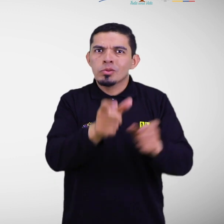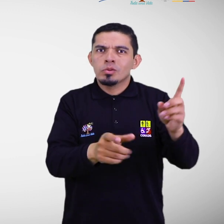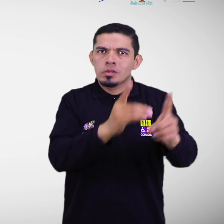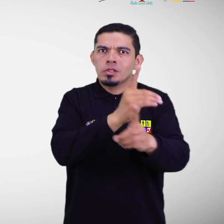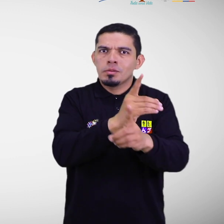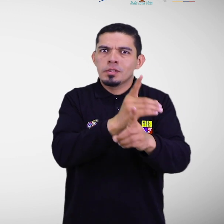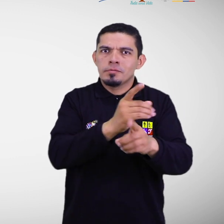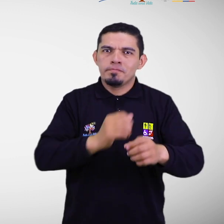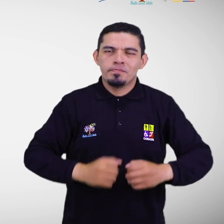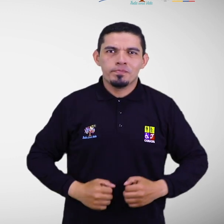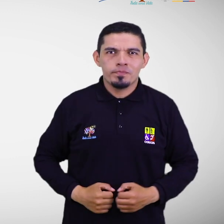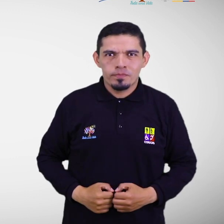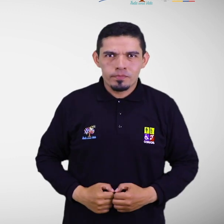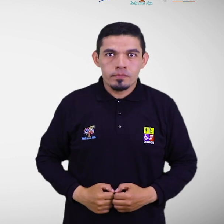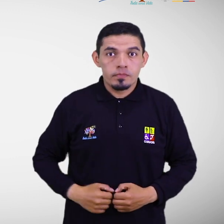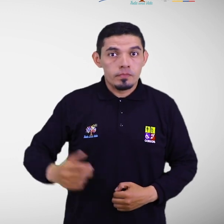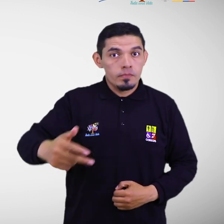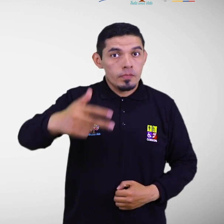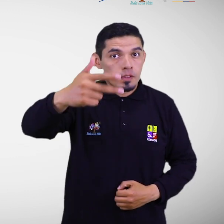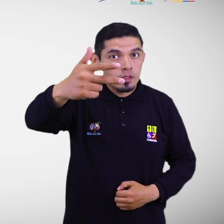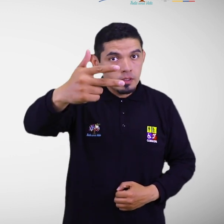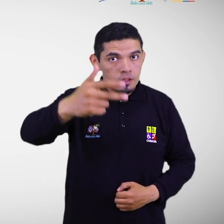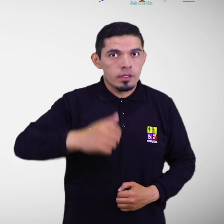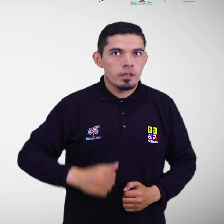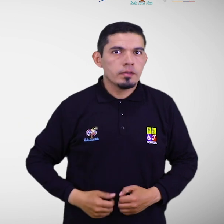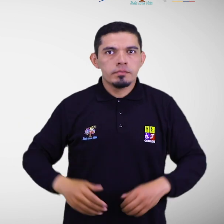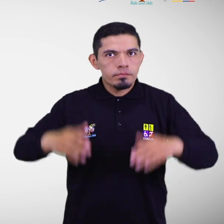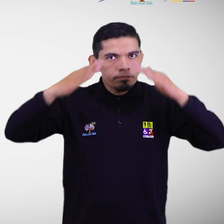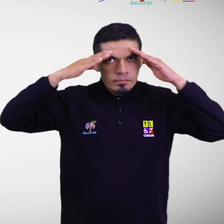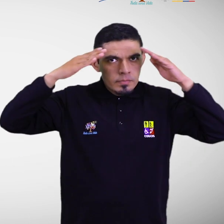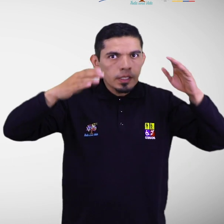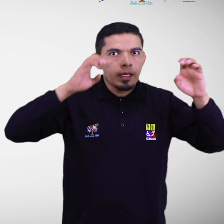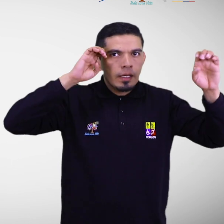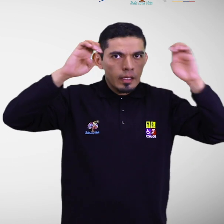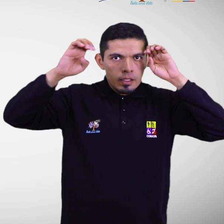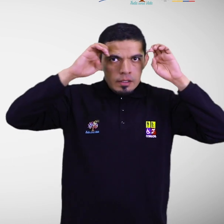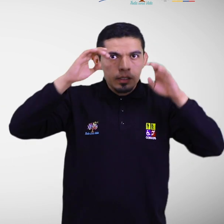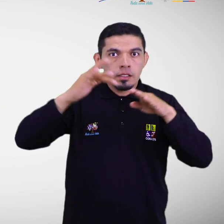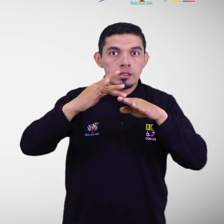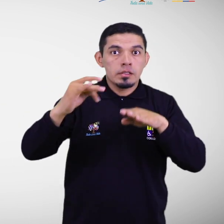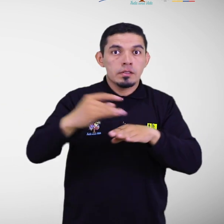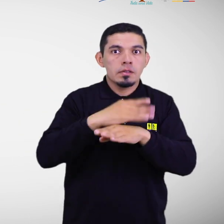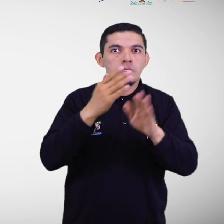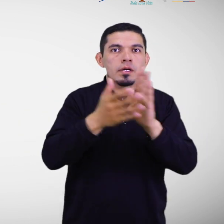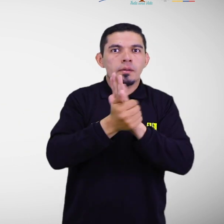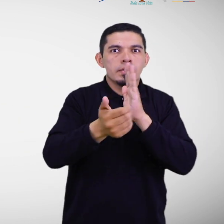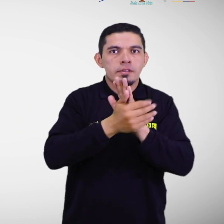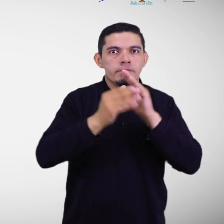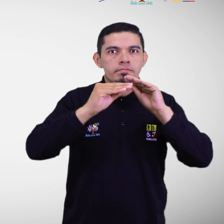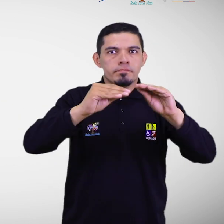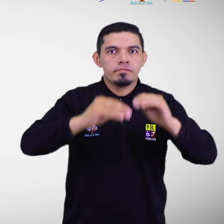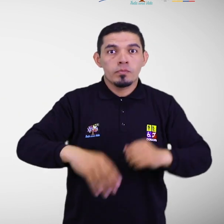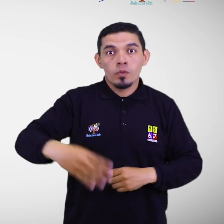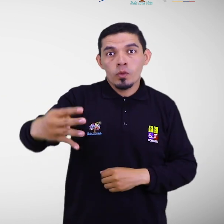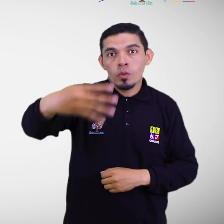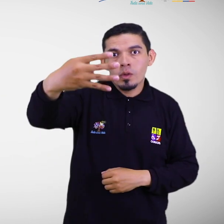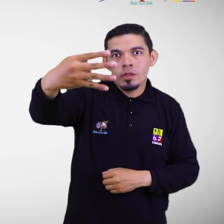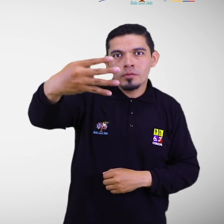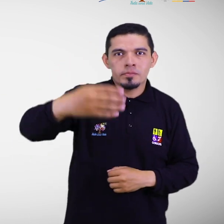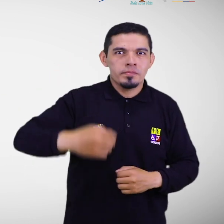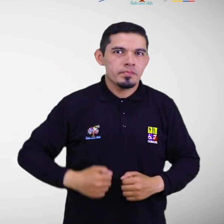discapacidad. Paso 3. Focalizar estrategias de sensibilización y capacitación. Paso 4.